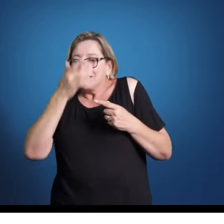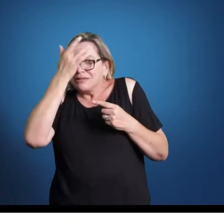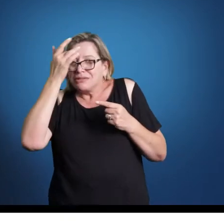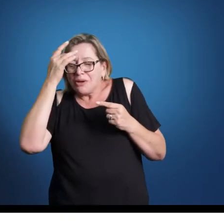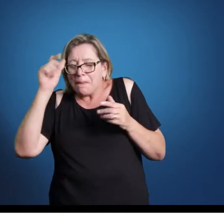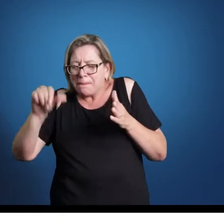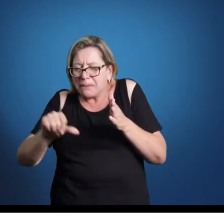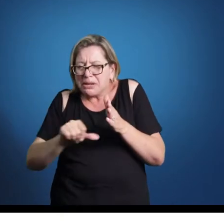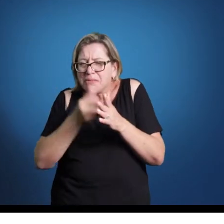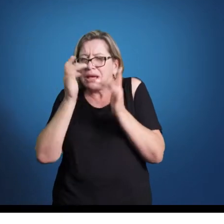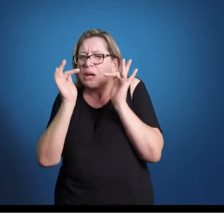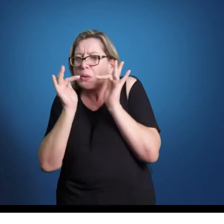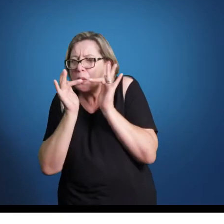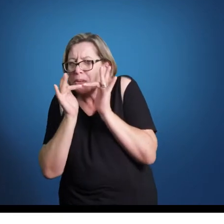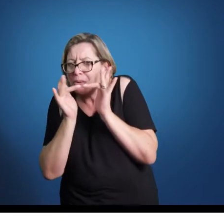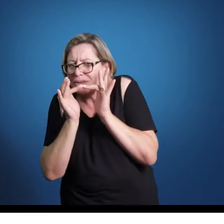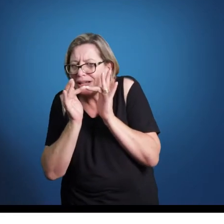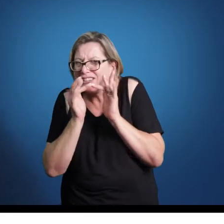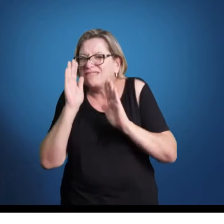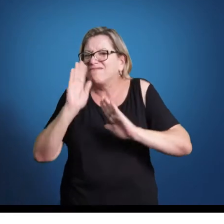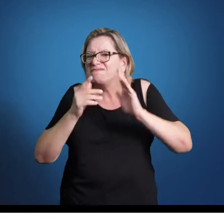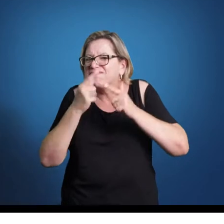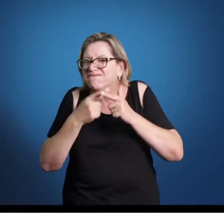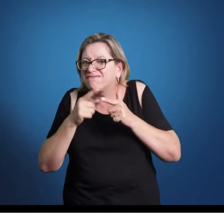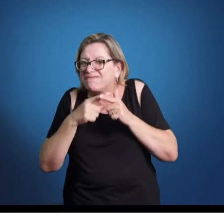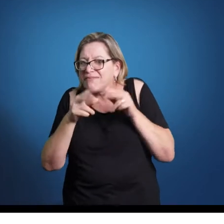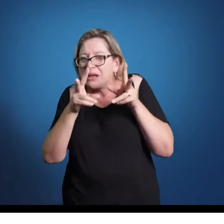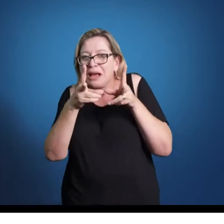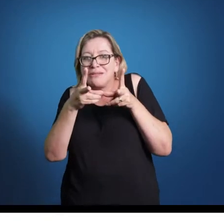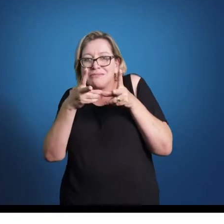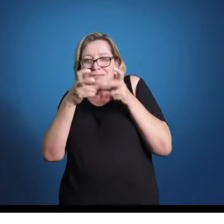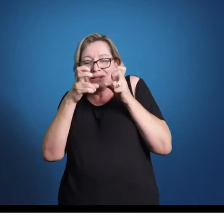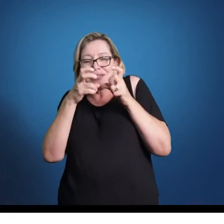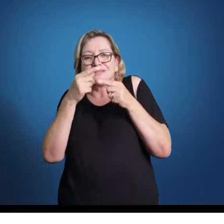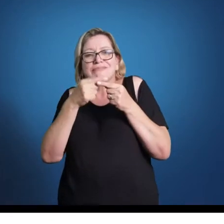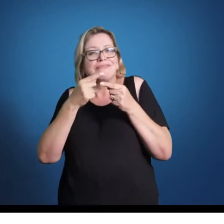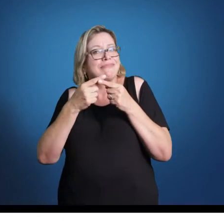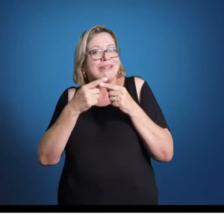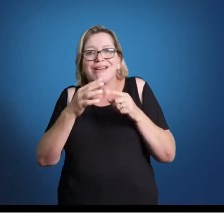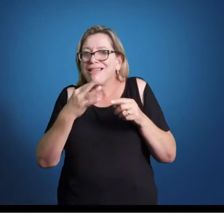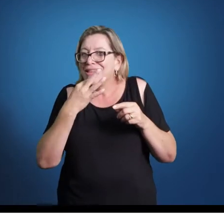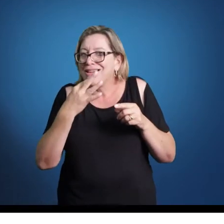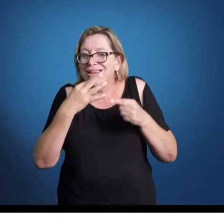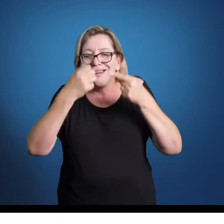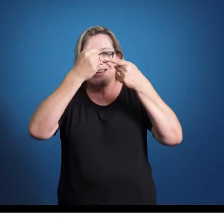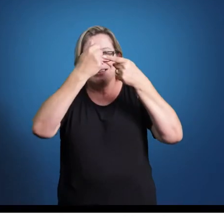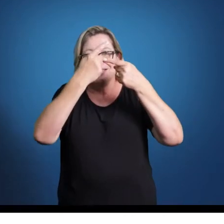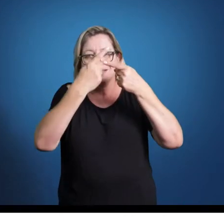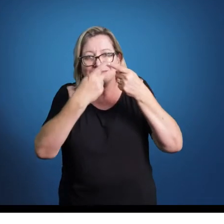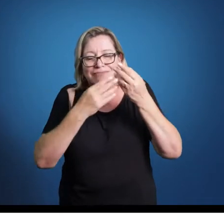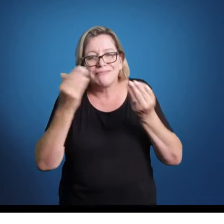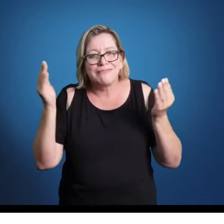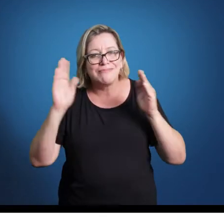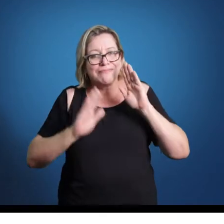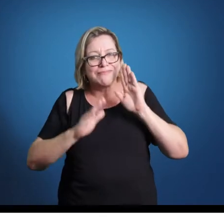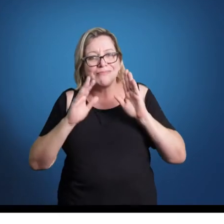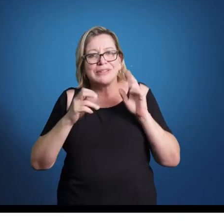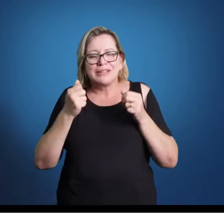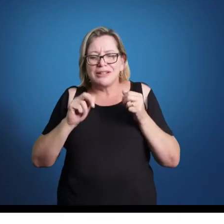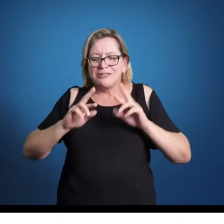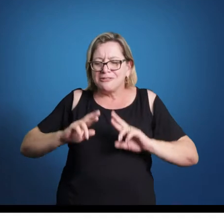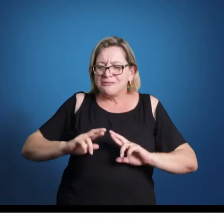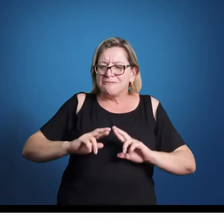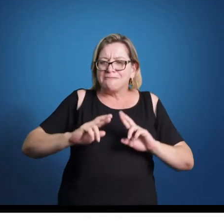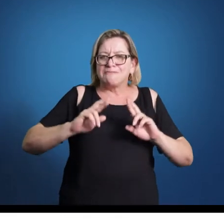problema de reconhecimento, porque ainda não se conhece bem nenhum nem outro, e aí você tem que logo diferenciar os dois, e é por isso que tem bastante atenção para